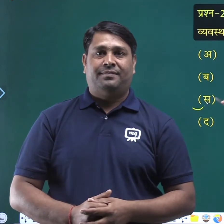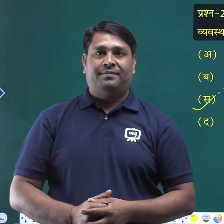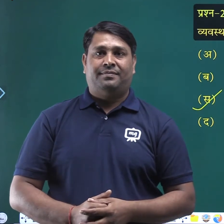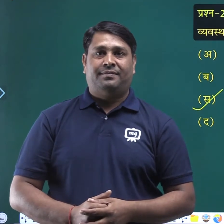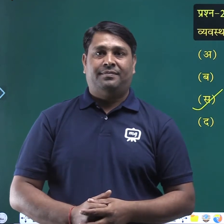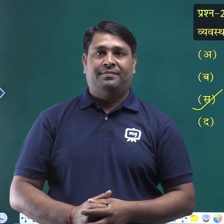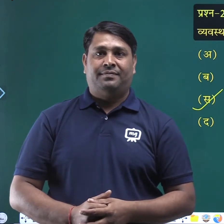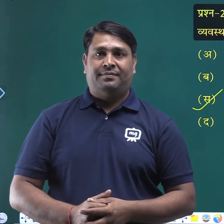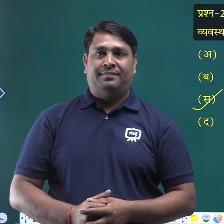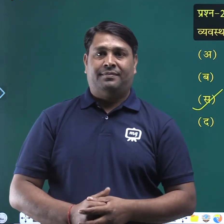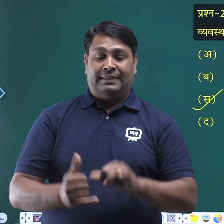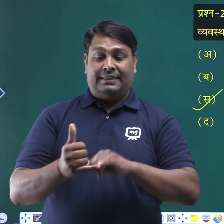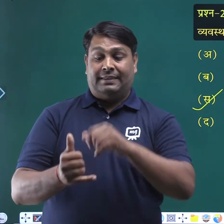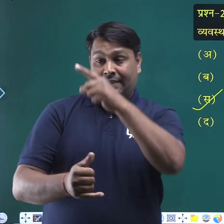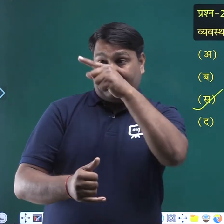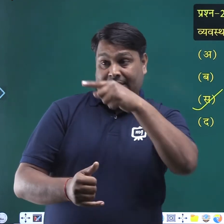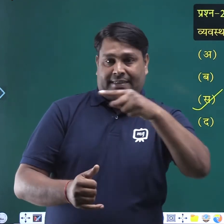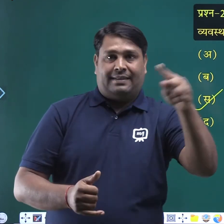पर निशान लगाया हमने